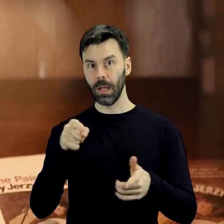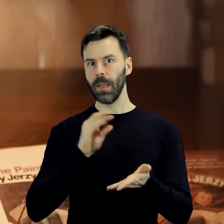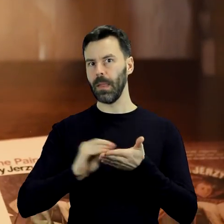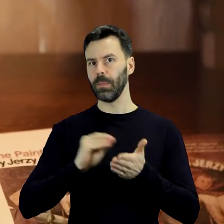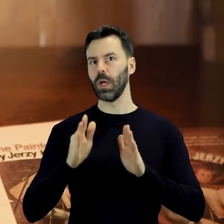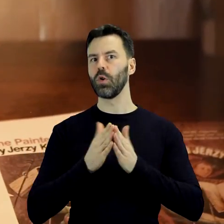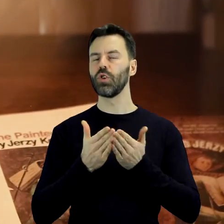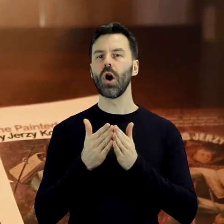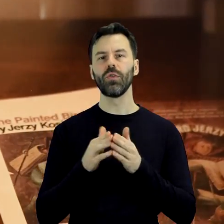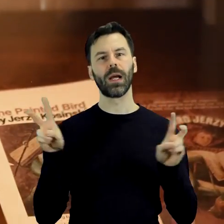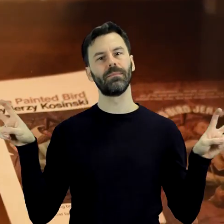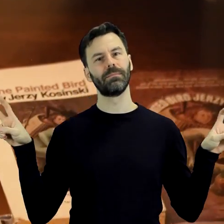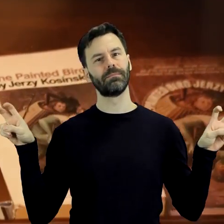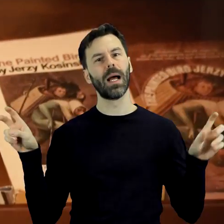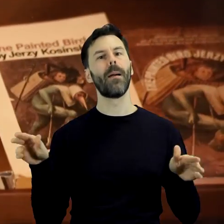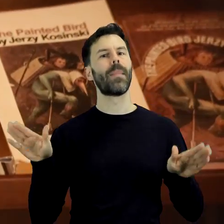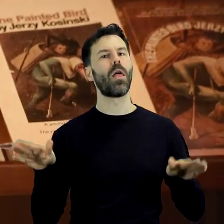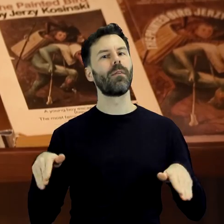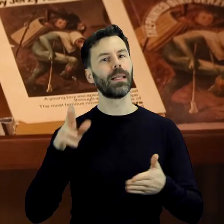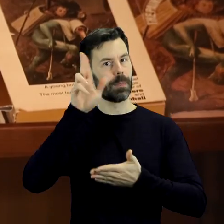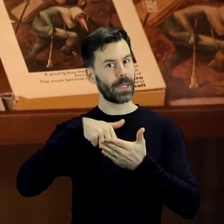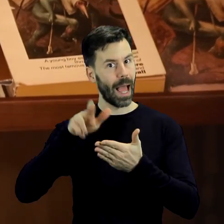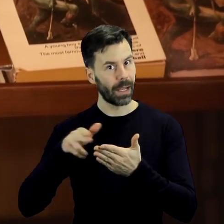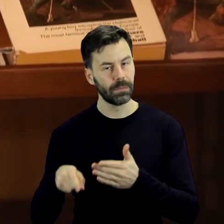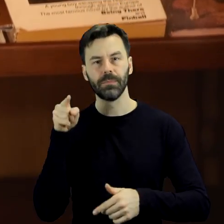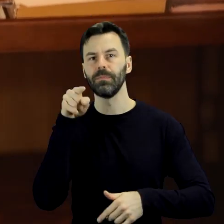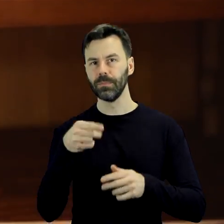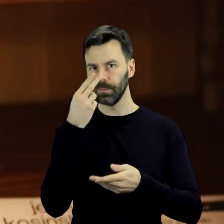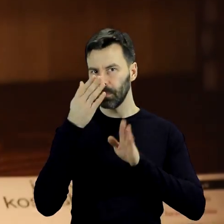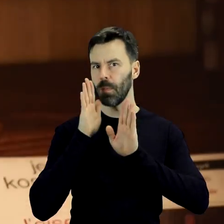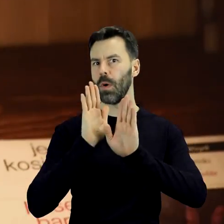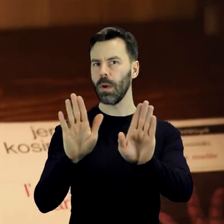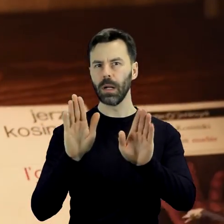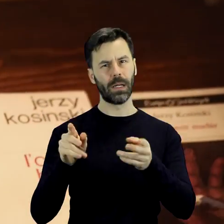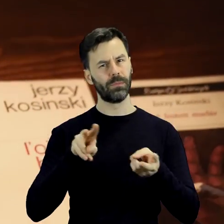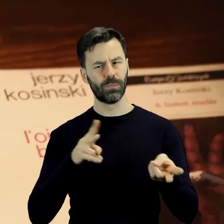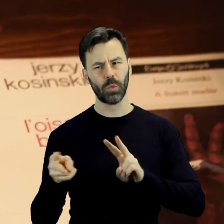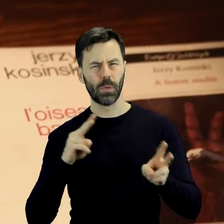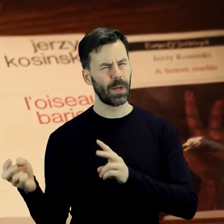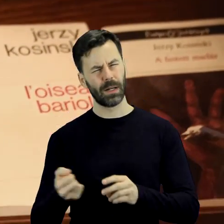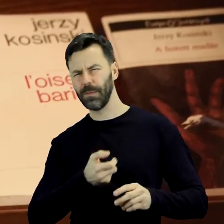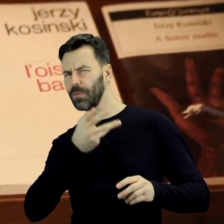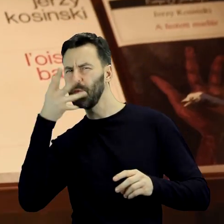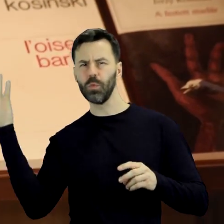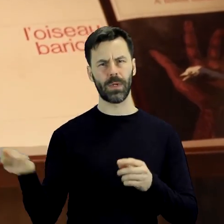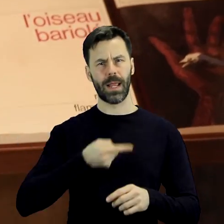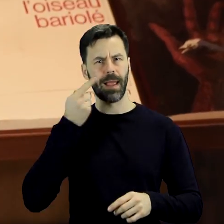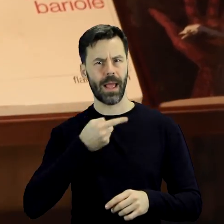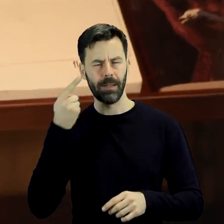autobiograficzne z fikcją malowanym ptaku, która na ekspozycji prezentowana jest w kilkunastu różnojęzycznych wydaniach.